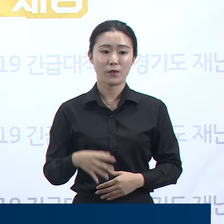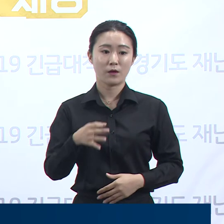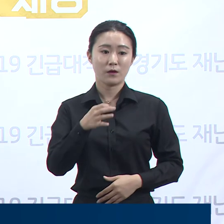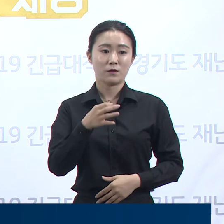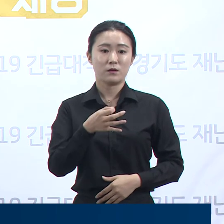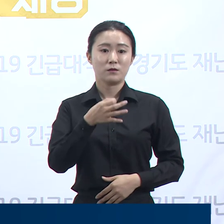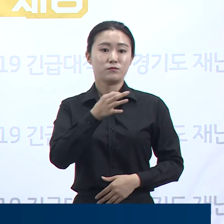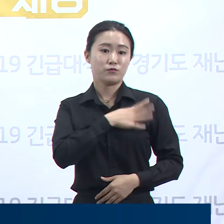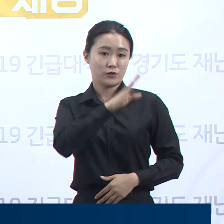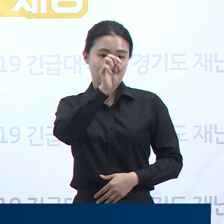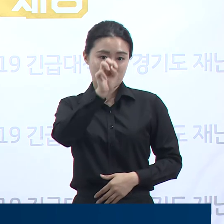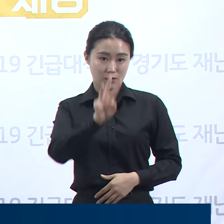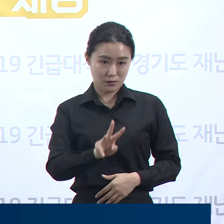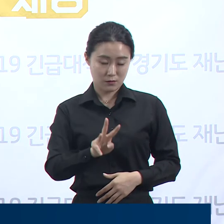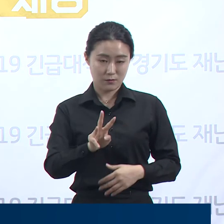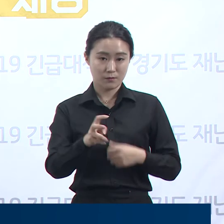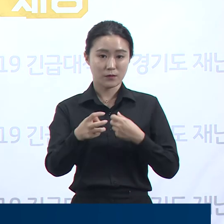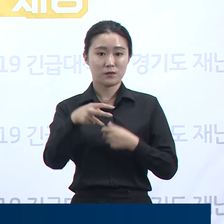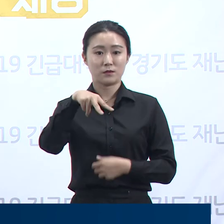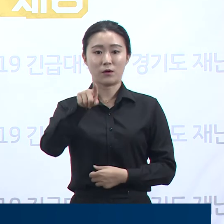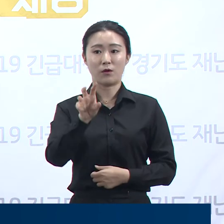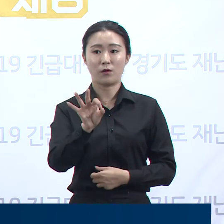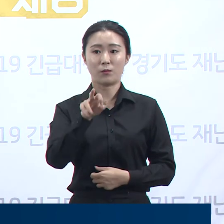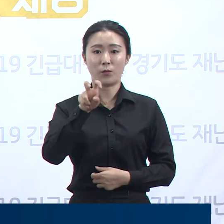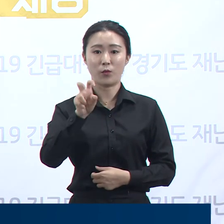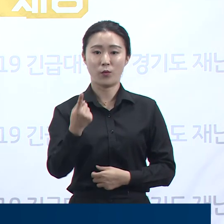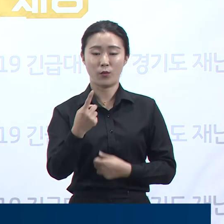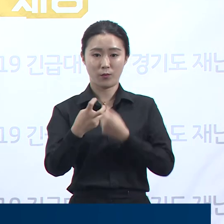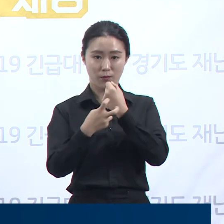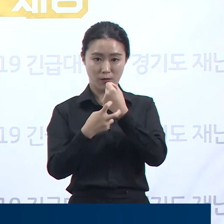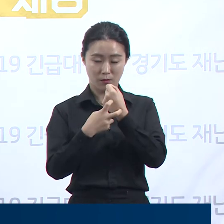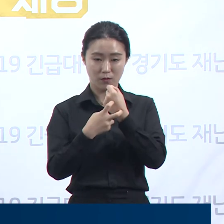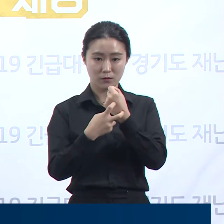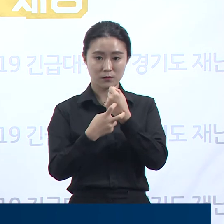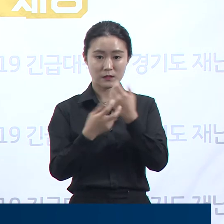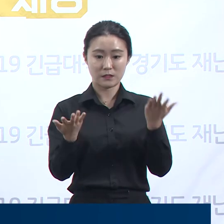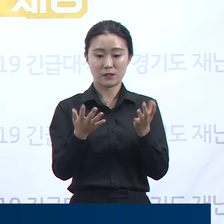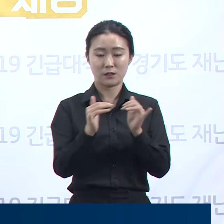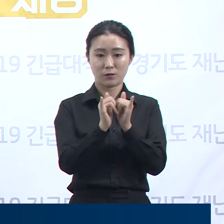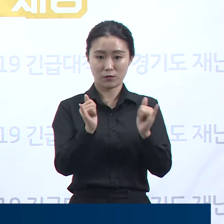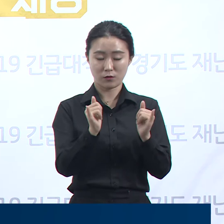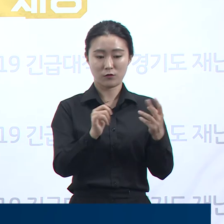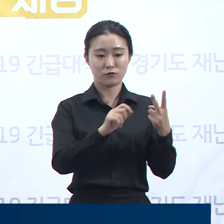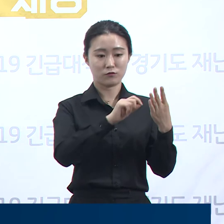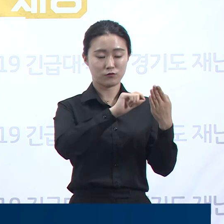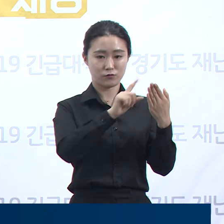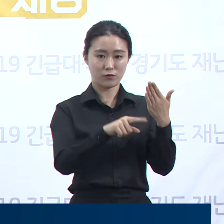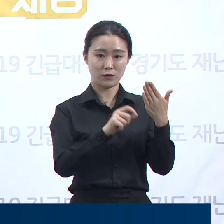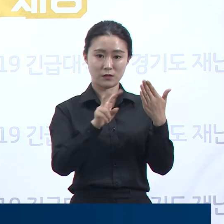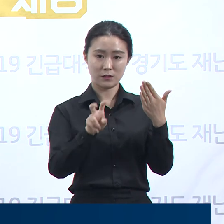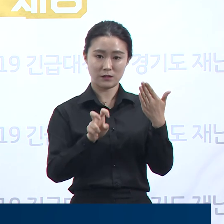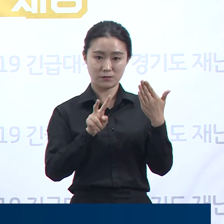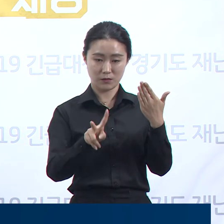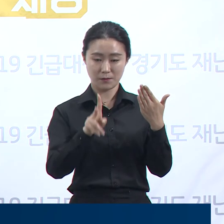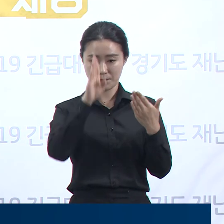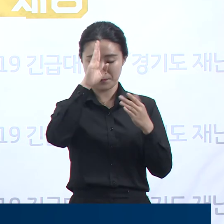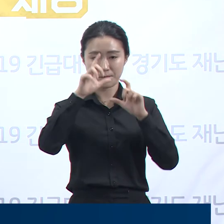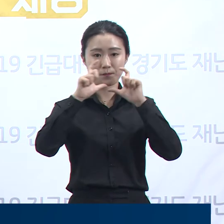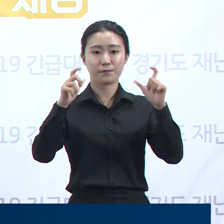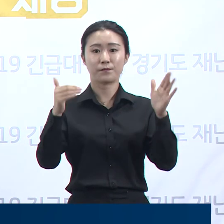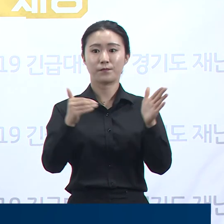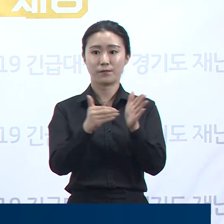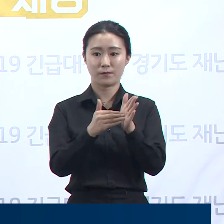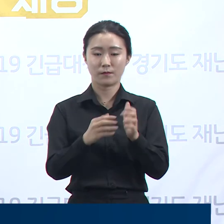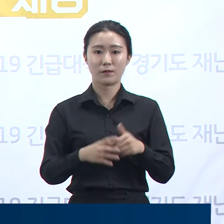상황입니다. 부천시 성모병원에서 이송업무를 담당하는 직원이 9월 22일 확진되었습니다. 확진자와 9월